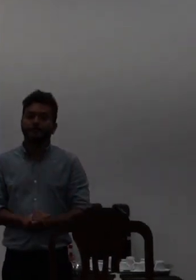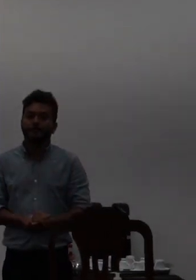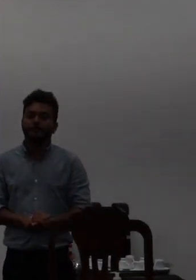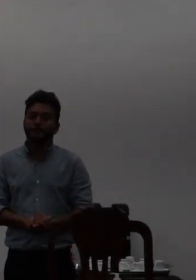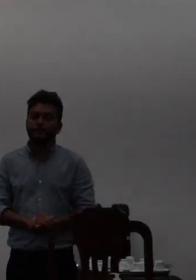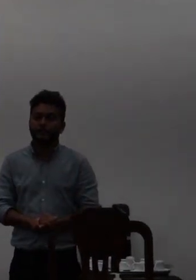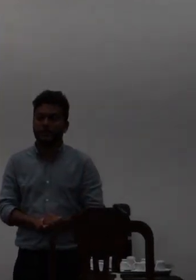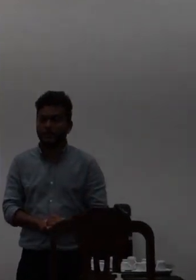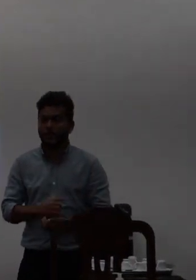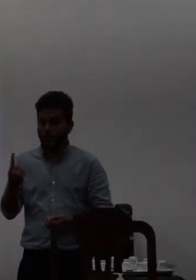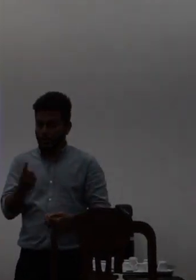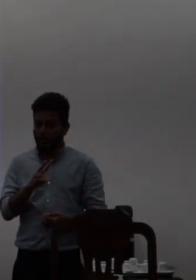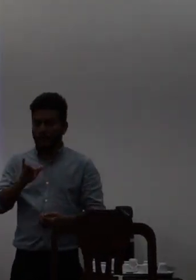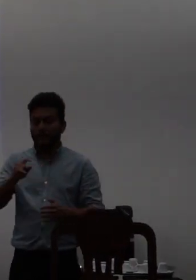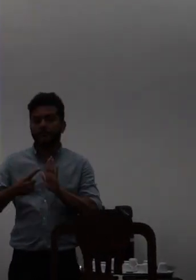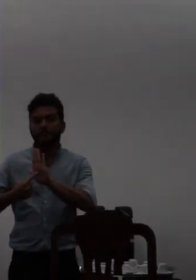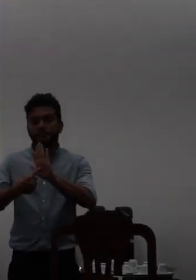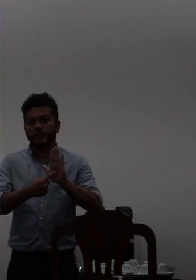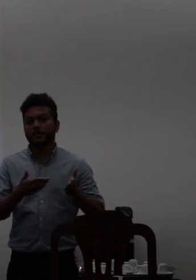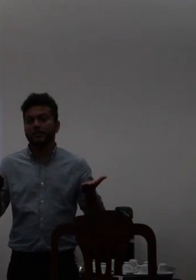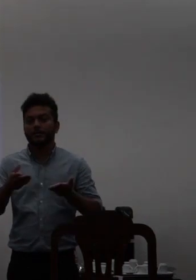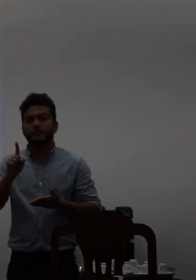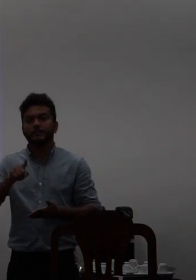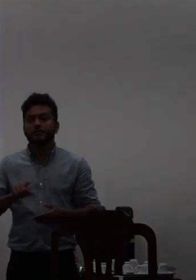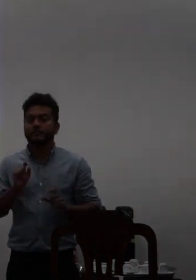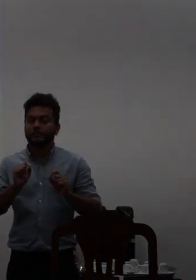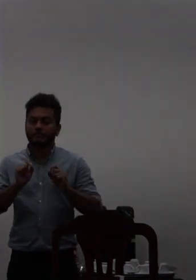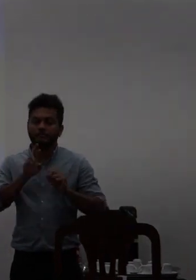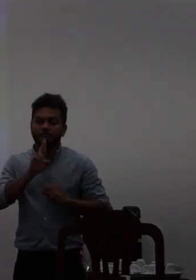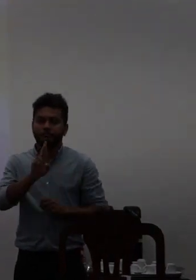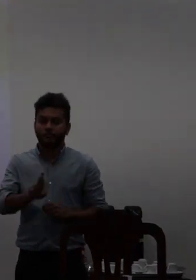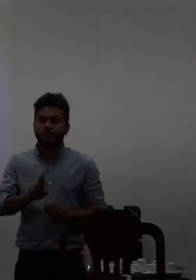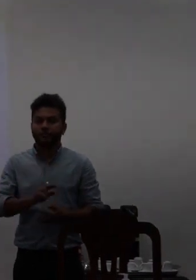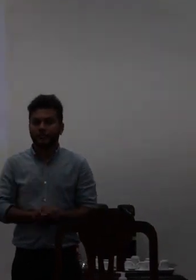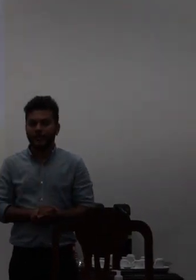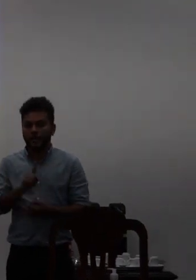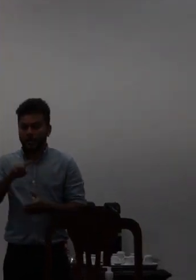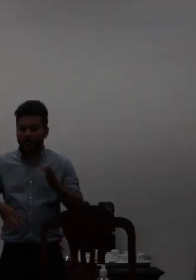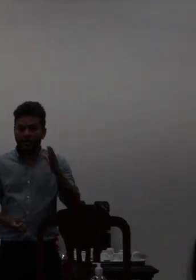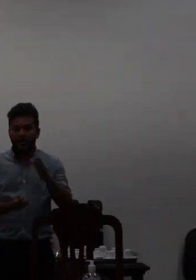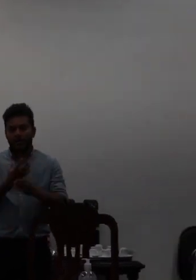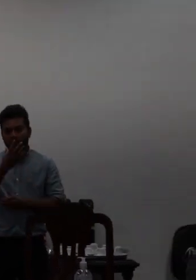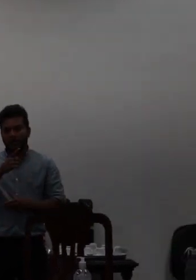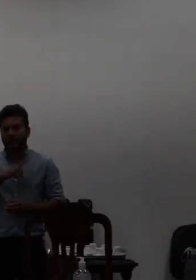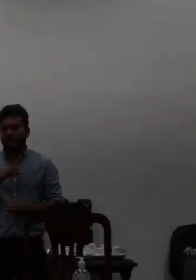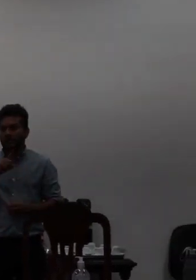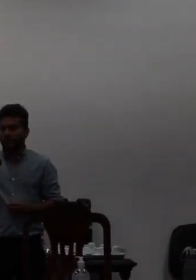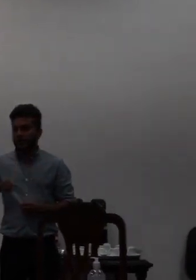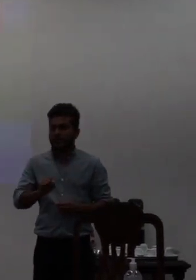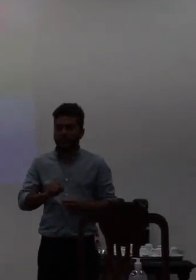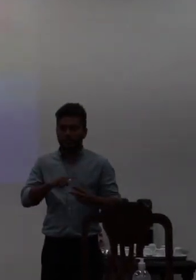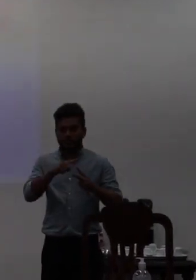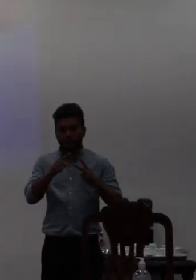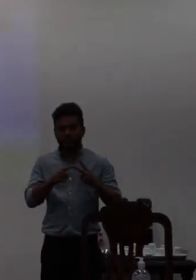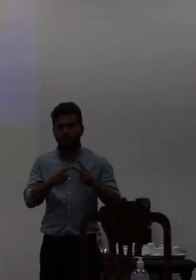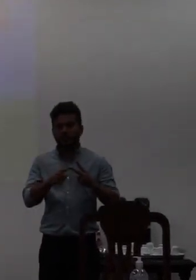o que nós vamos apresentar aqui é resultado da criação dessas duas comissões que o professor